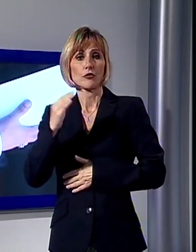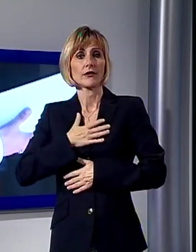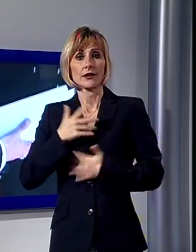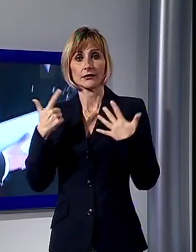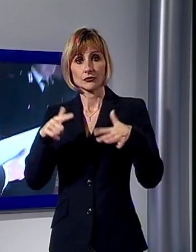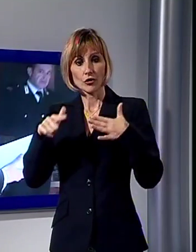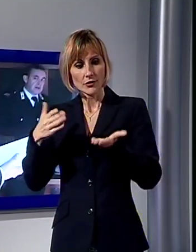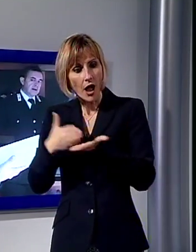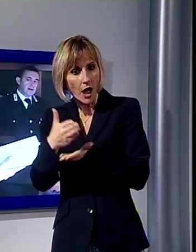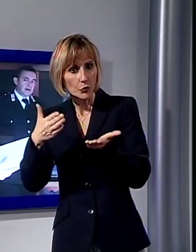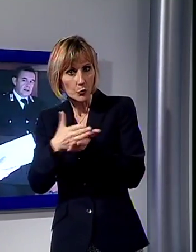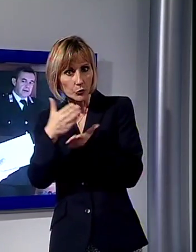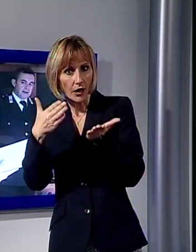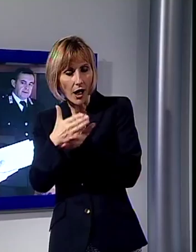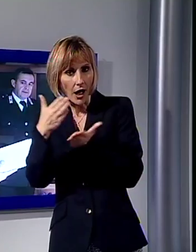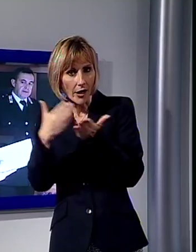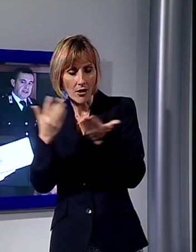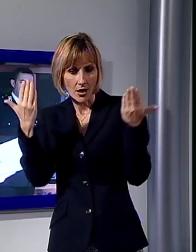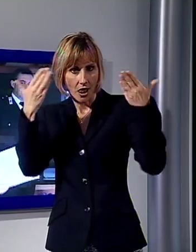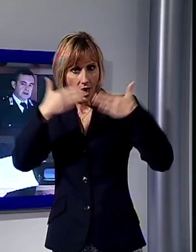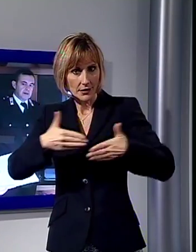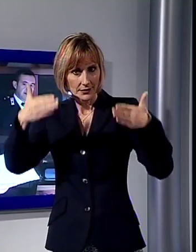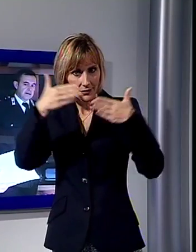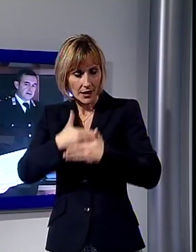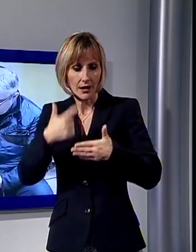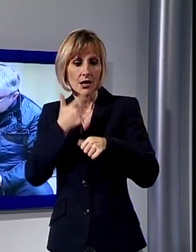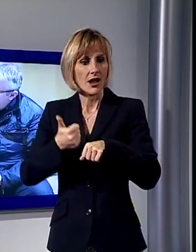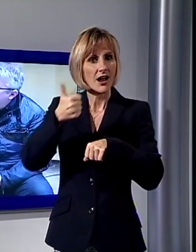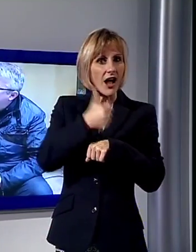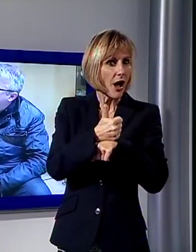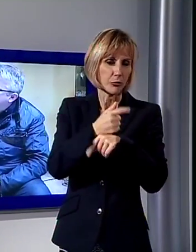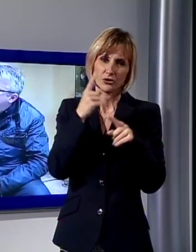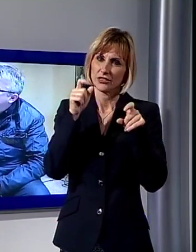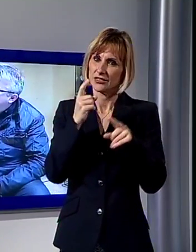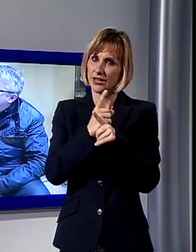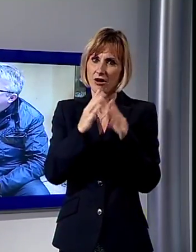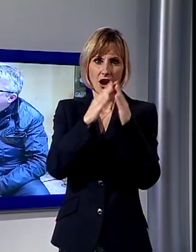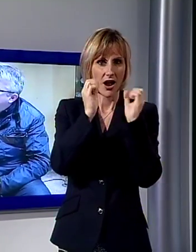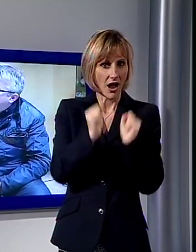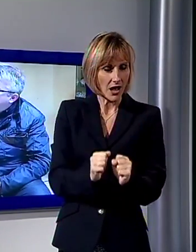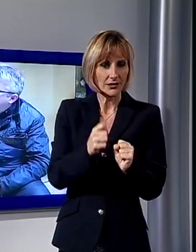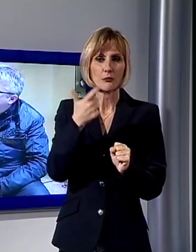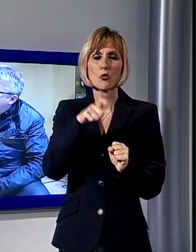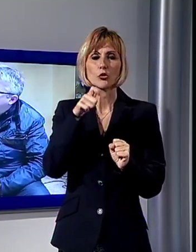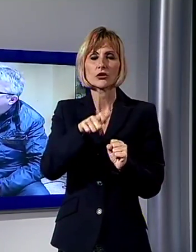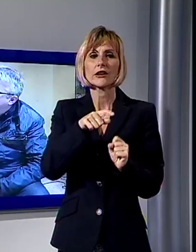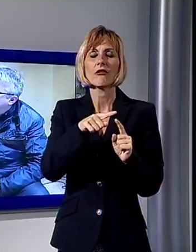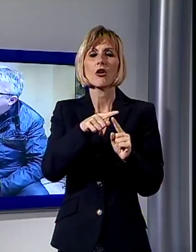aiutava a procurarsi droga nelle ore serali, quando il capo doveva rimanere in casa perché è sottoposto a obbligo di dimora dalle 20 alle 8 di